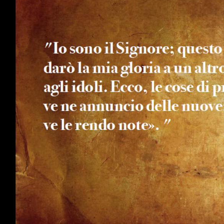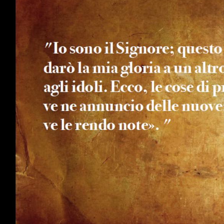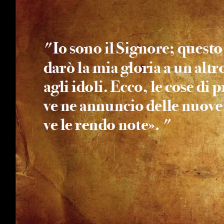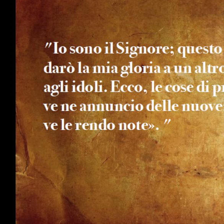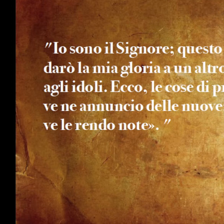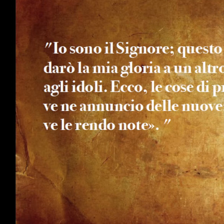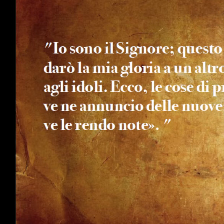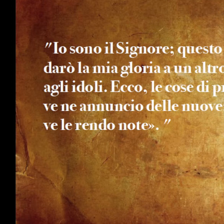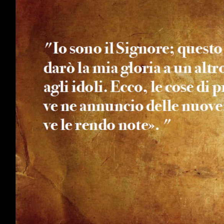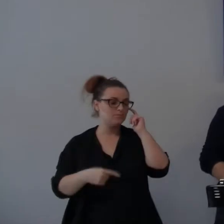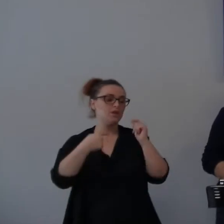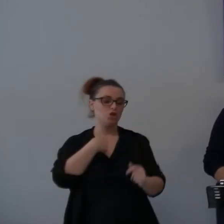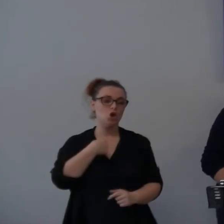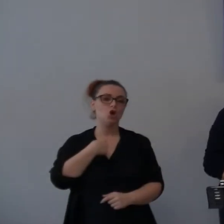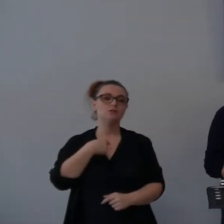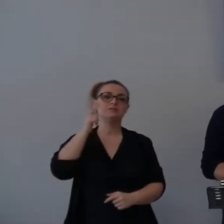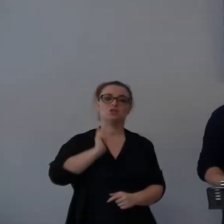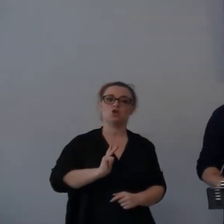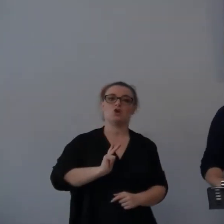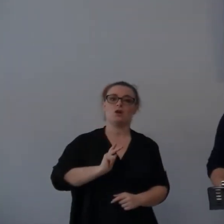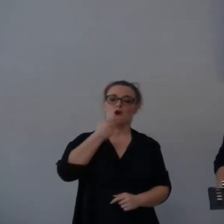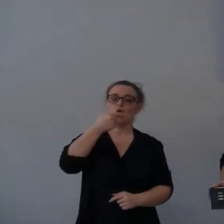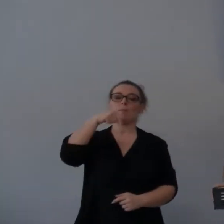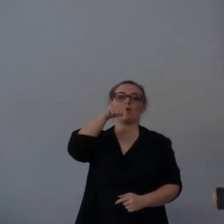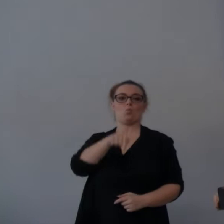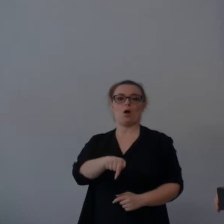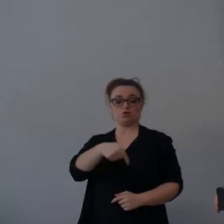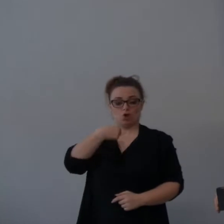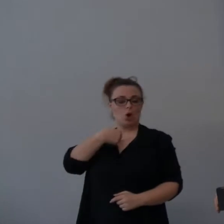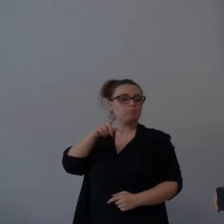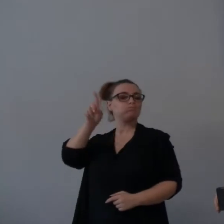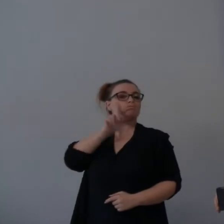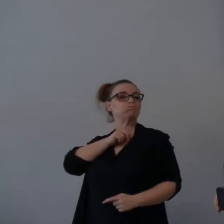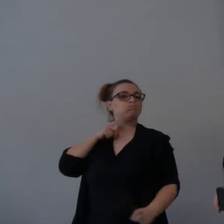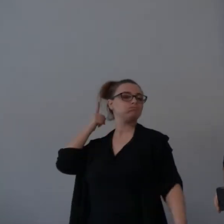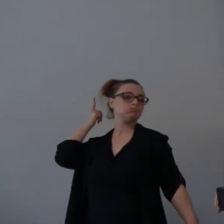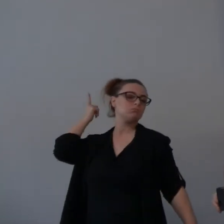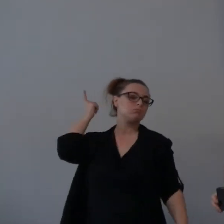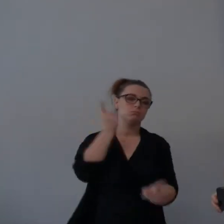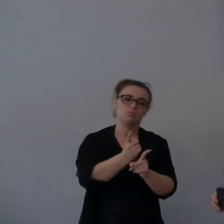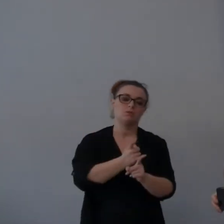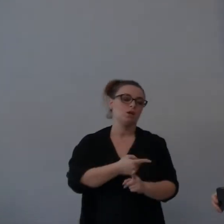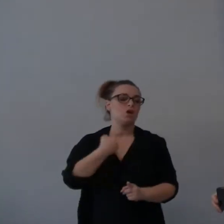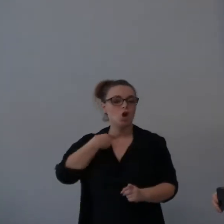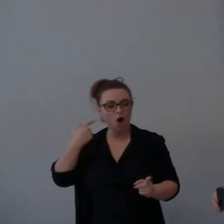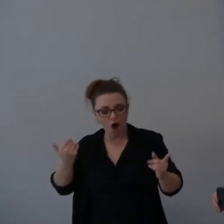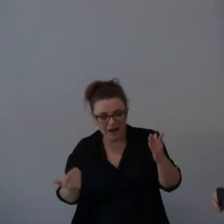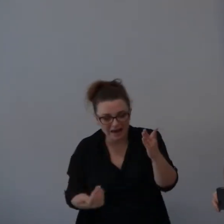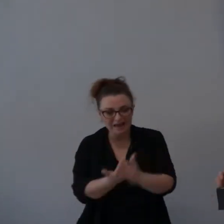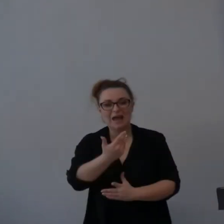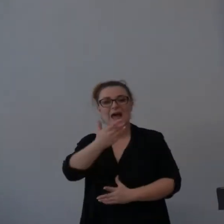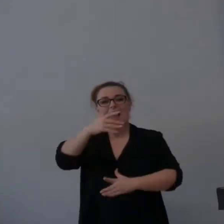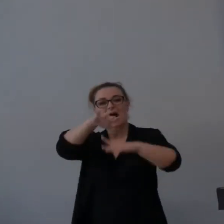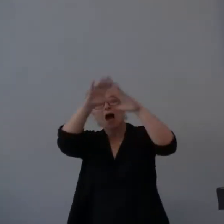Questo è il mio nome. Su questo non cambia. Lui è il Signore. Che significa che Lui è il creatore? colui che tiene i piedi